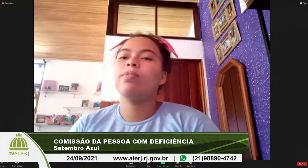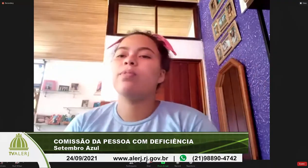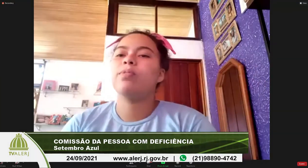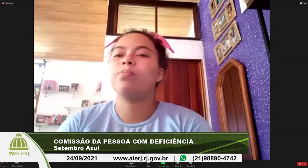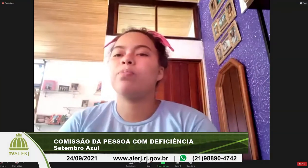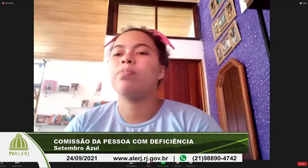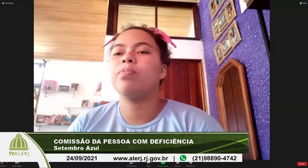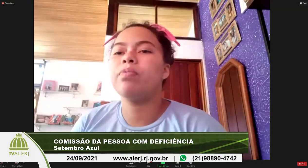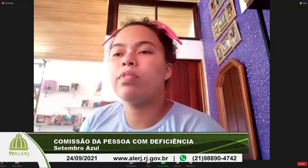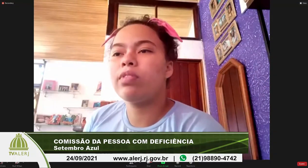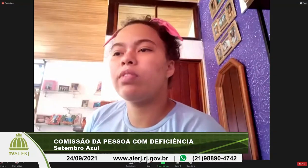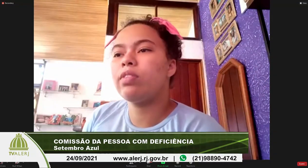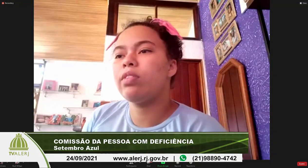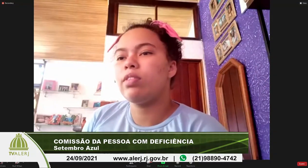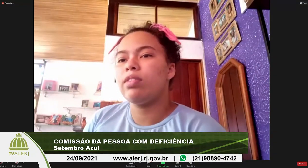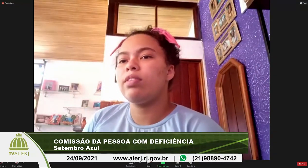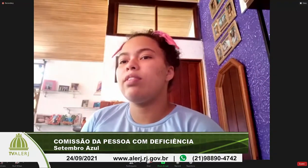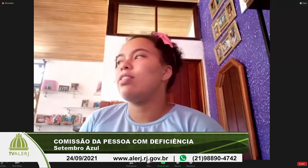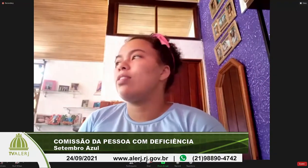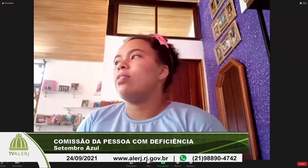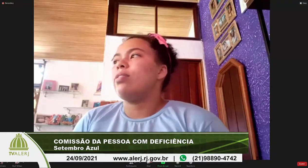chegarem aqui e sentirem acolhidas